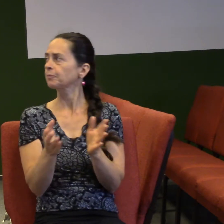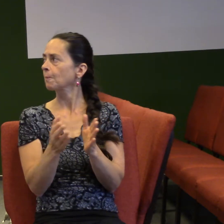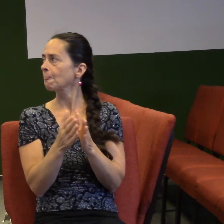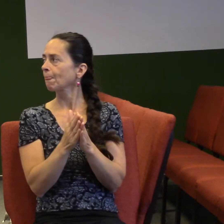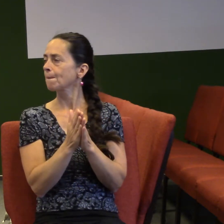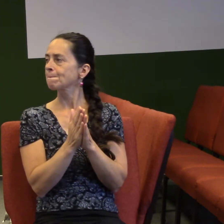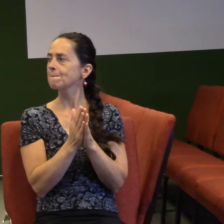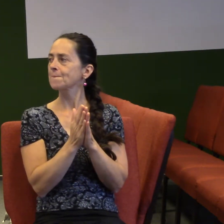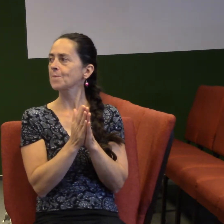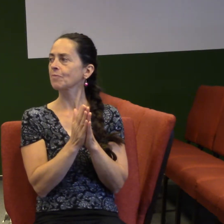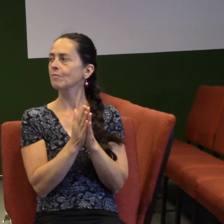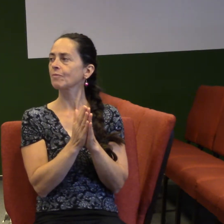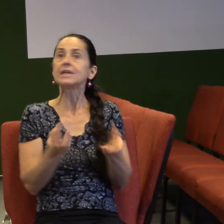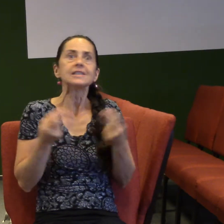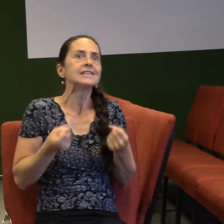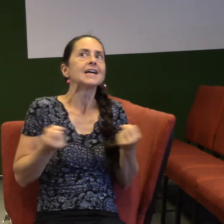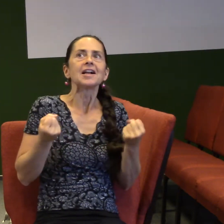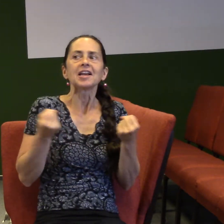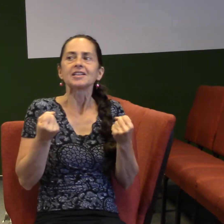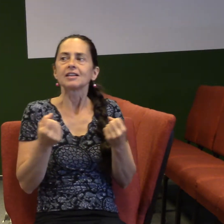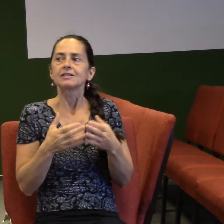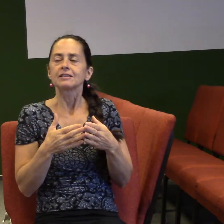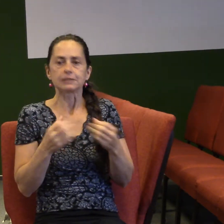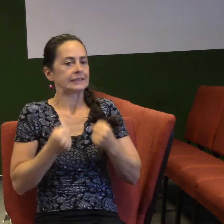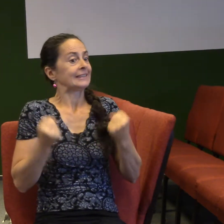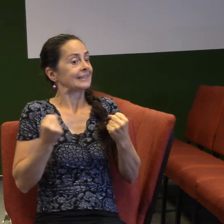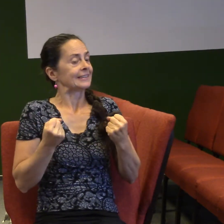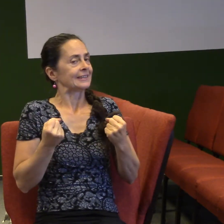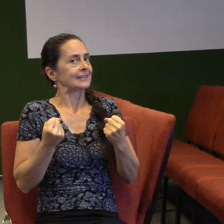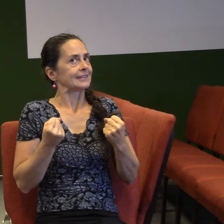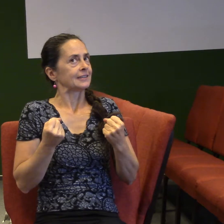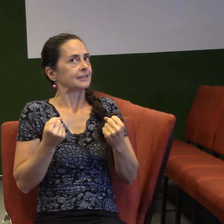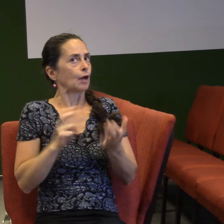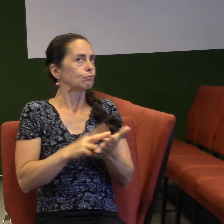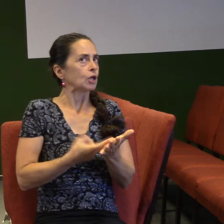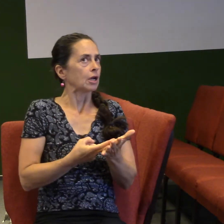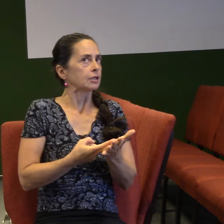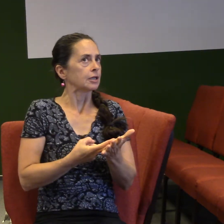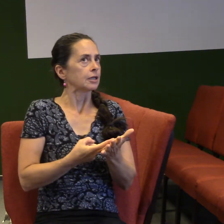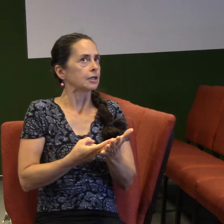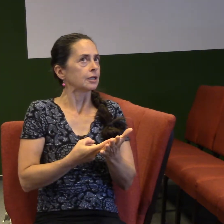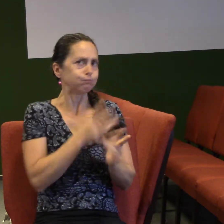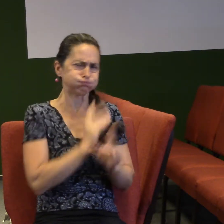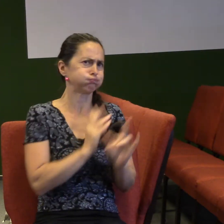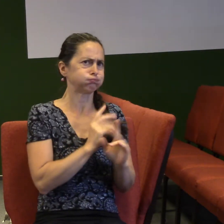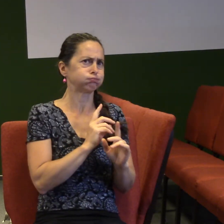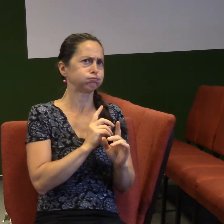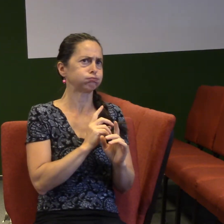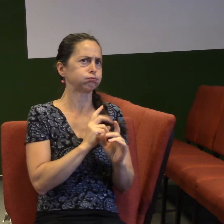tak jemně. Usilujte. Jasně. Ale jiné překlady používají slovo horleté po duchovních darech